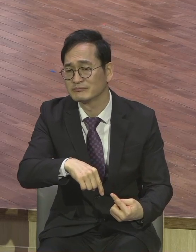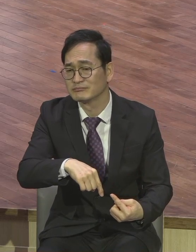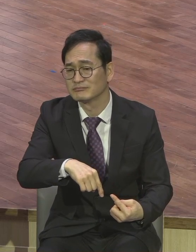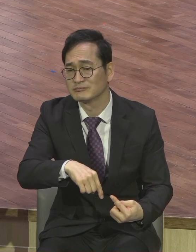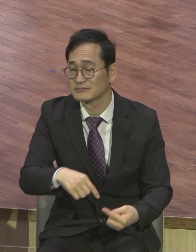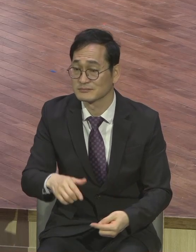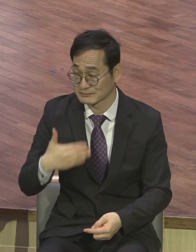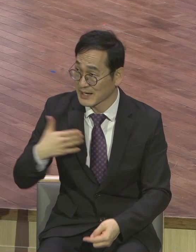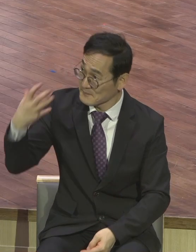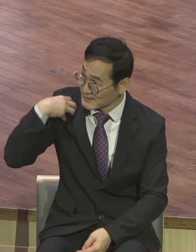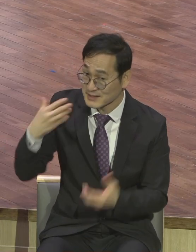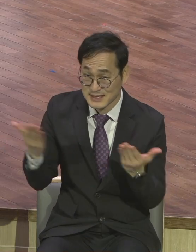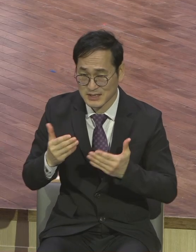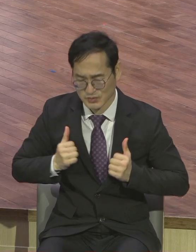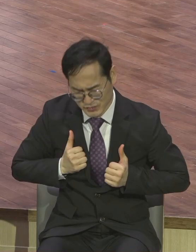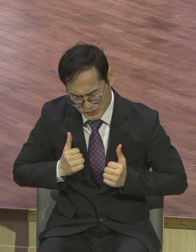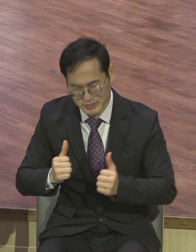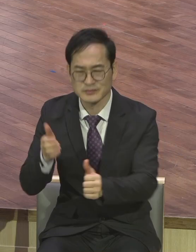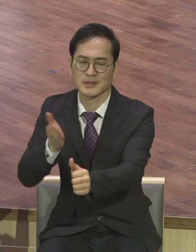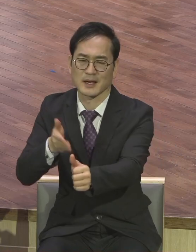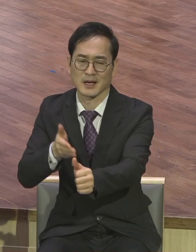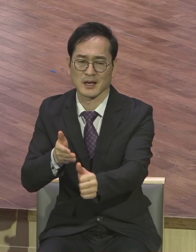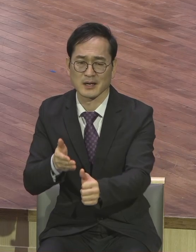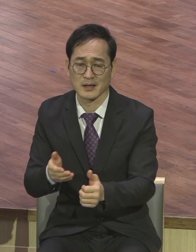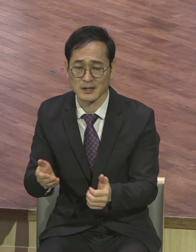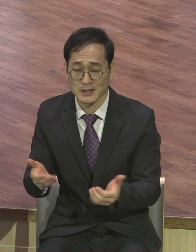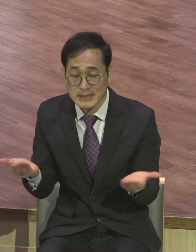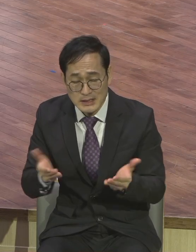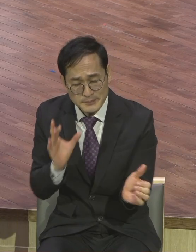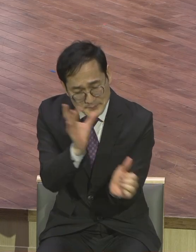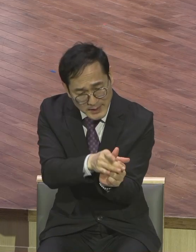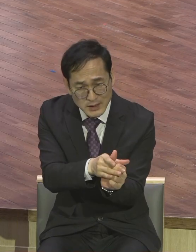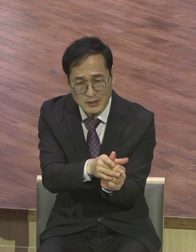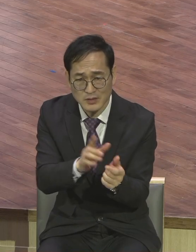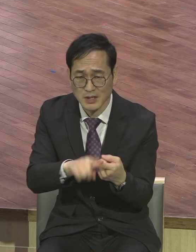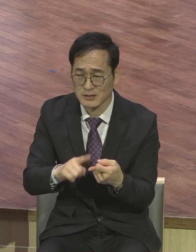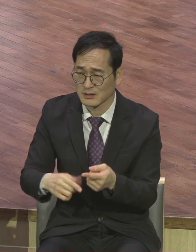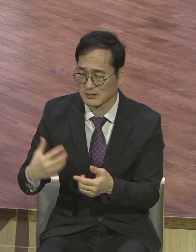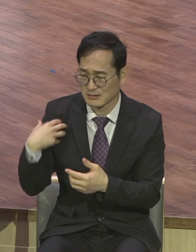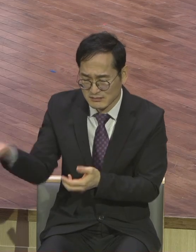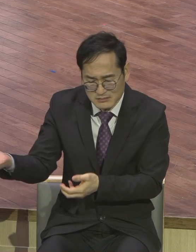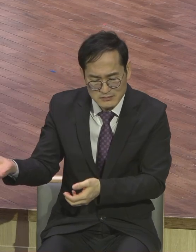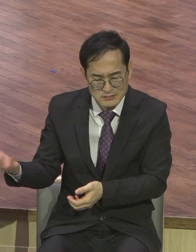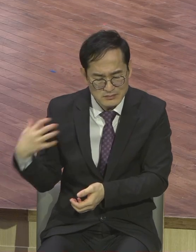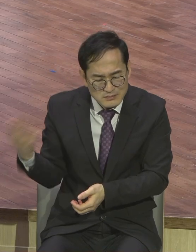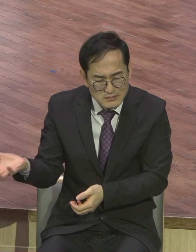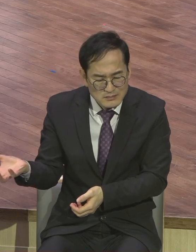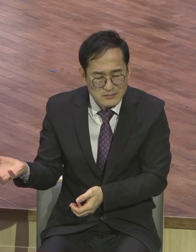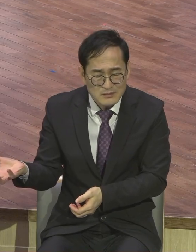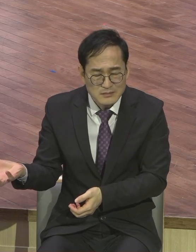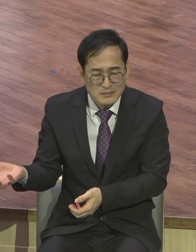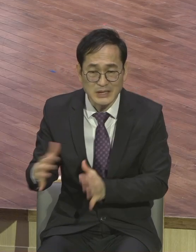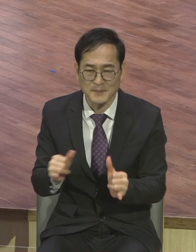교회에서 맡긴 직분에 충성하지도 않는 사람이 이산필라라 떠들고 돌아다닙니까